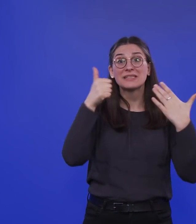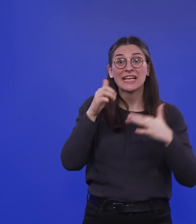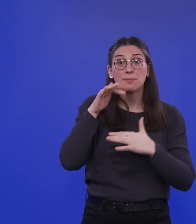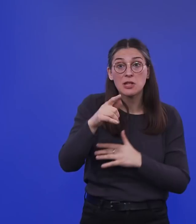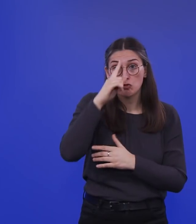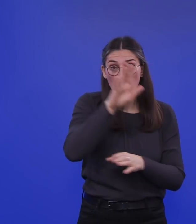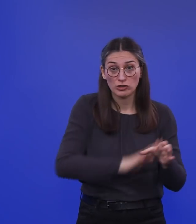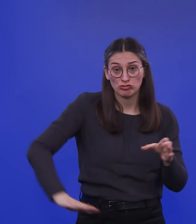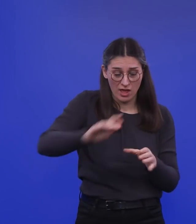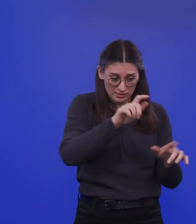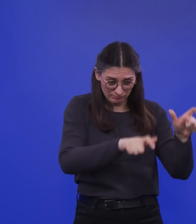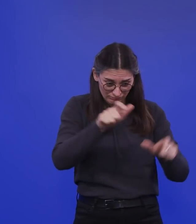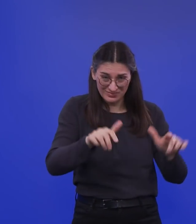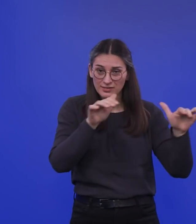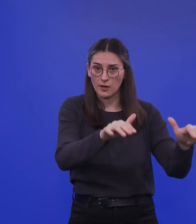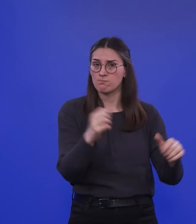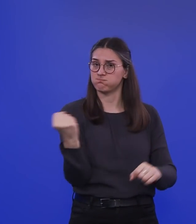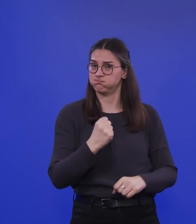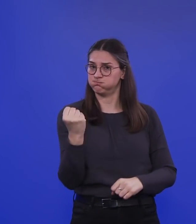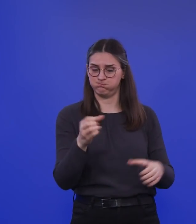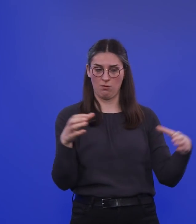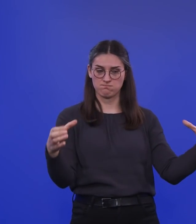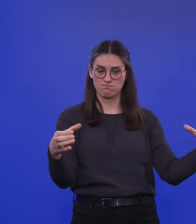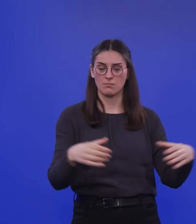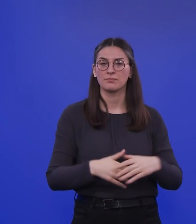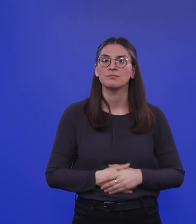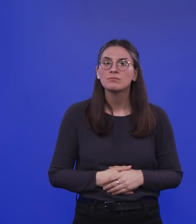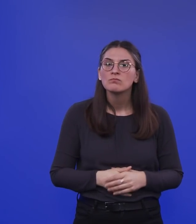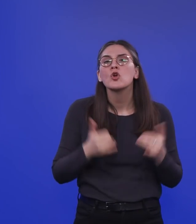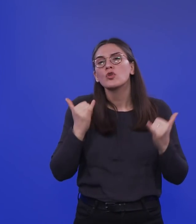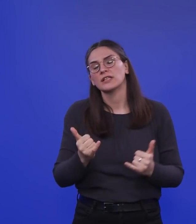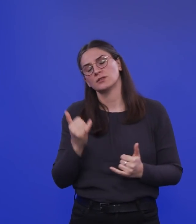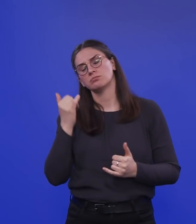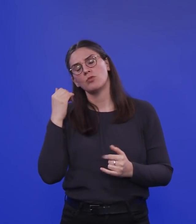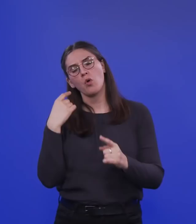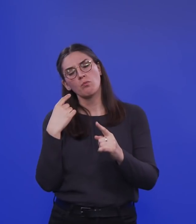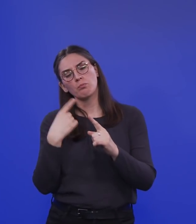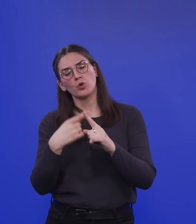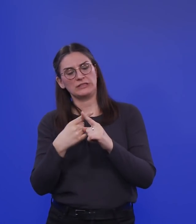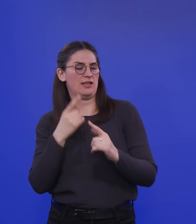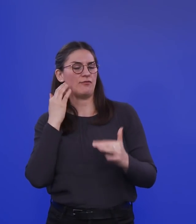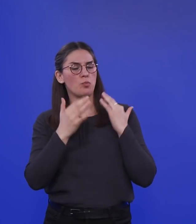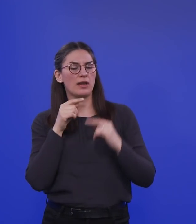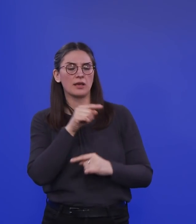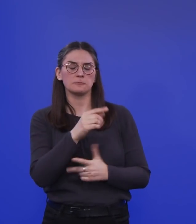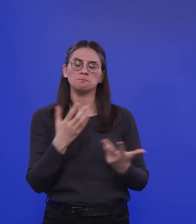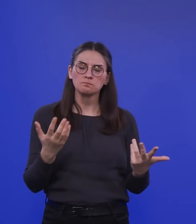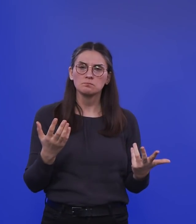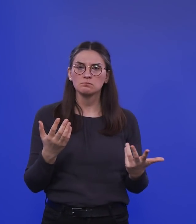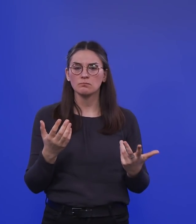Altersgruppe. Jetzt rechnen wir mal ganz optimistisch, dass wir mit so einer gemeinsamen